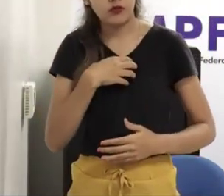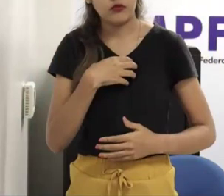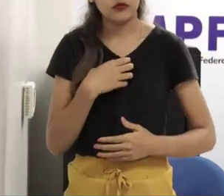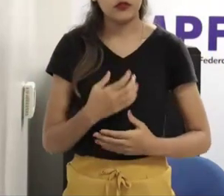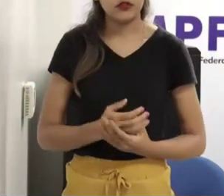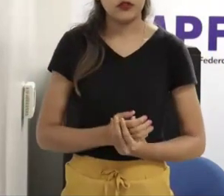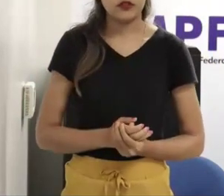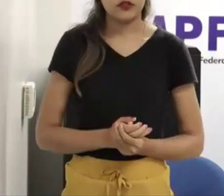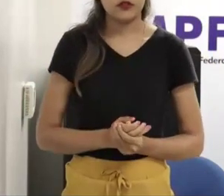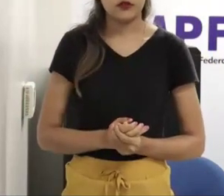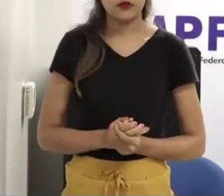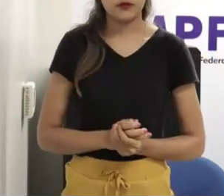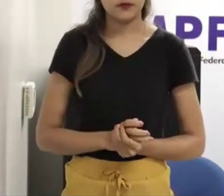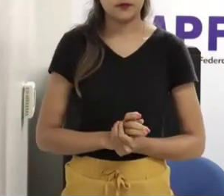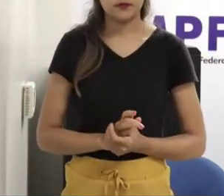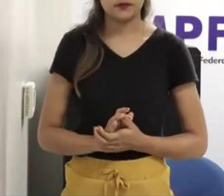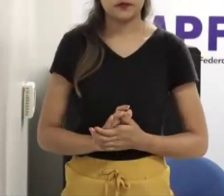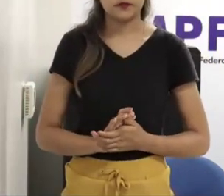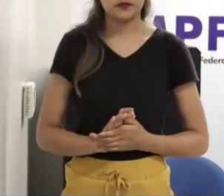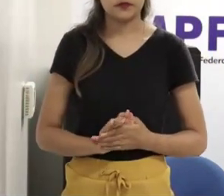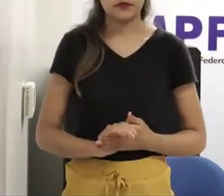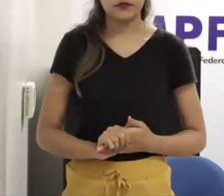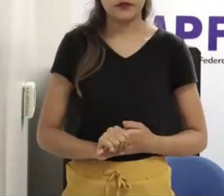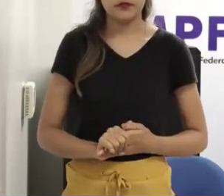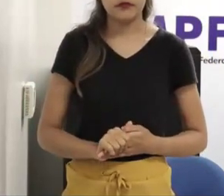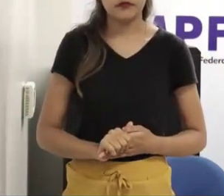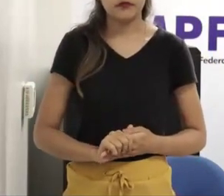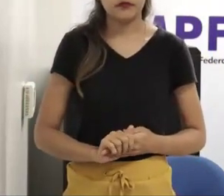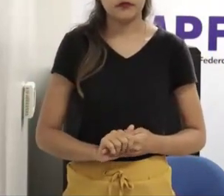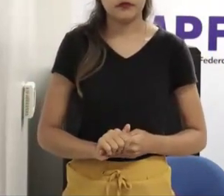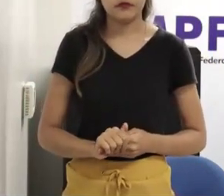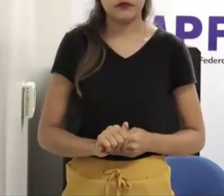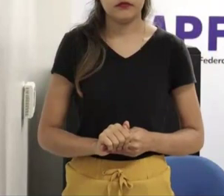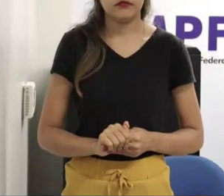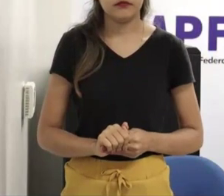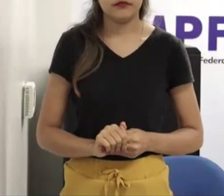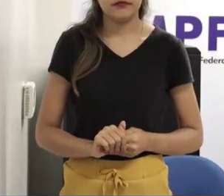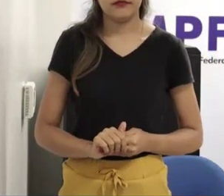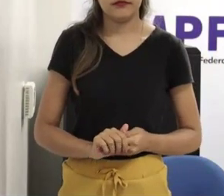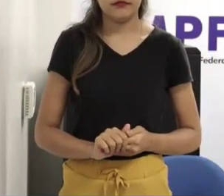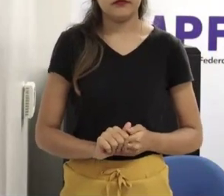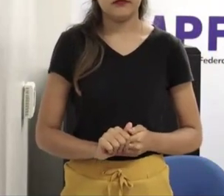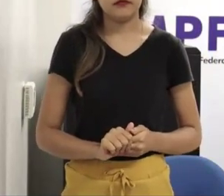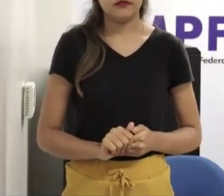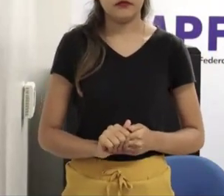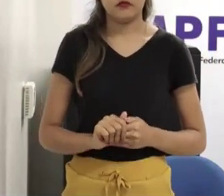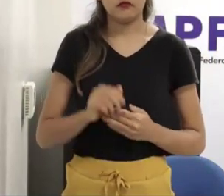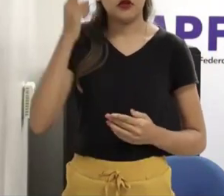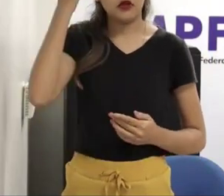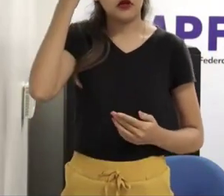Recomendação de pai, pegue a agasalha, não sei o que, a gente sempre dá as recomendações, não fale com estranho, não aceite coisa, desde criança a gente